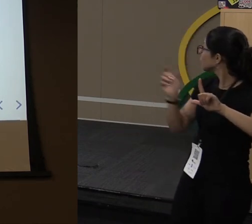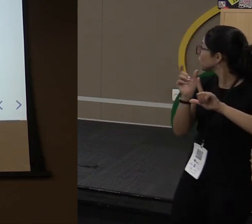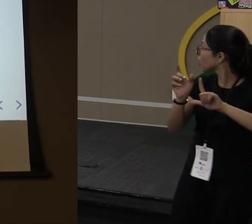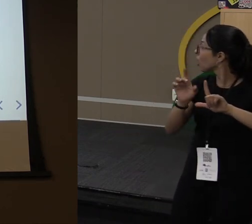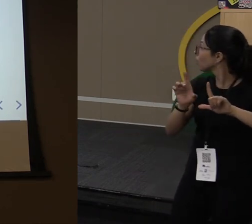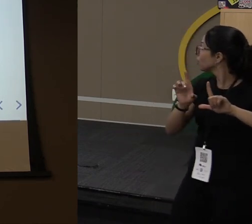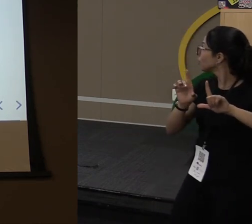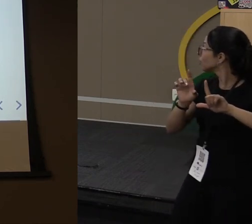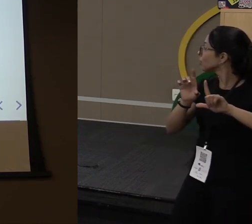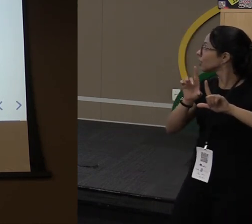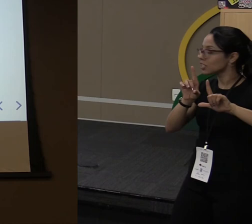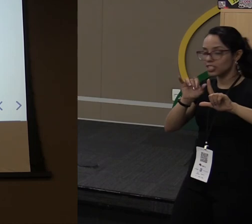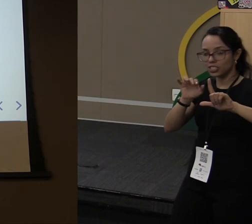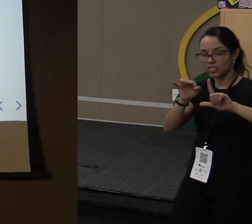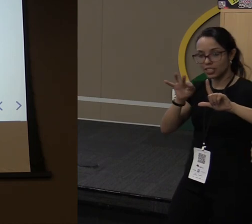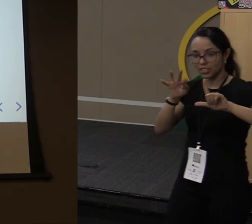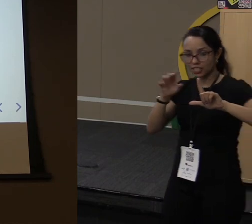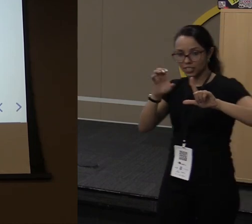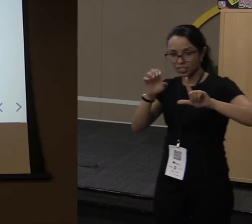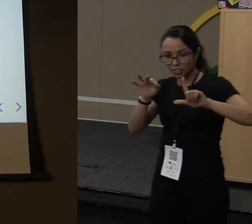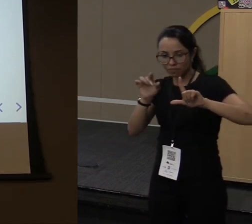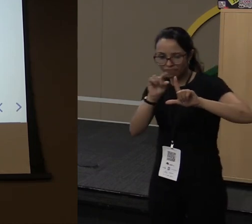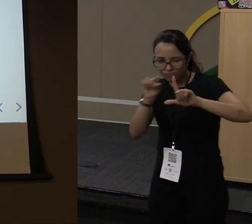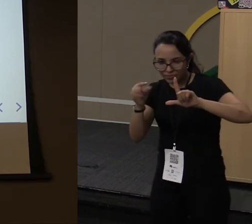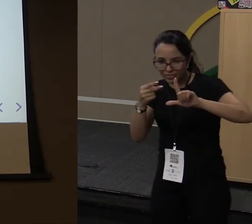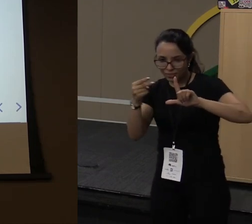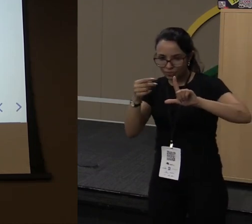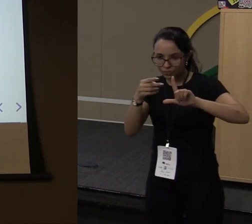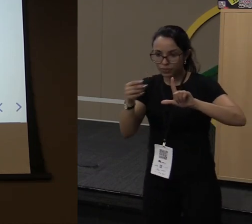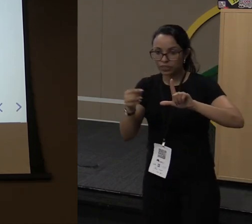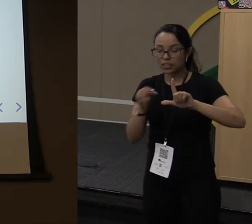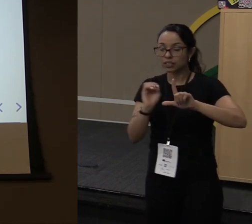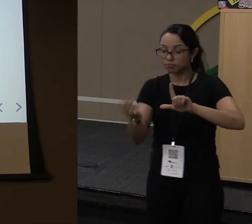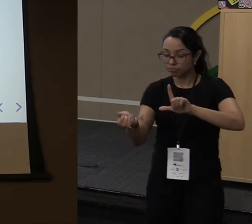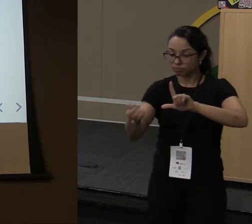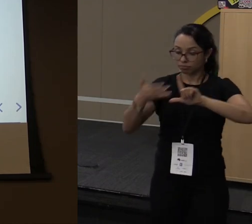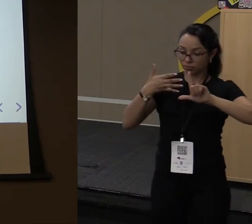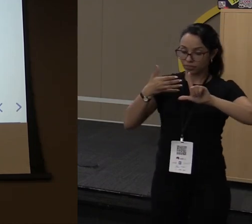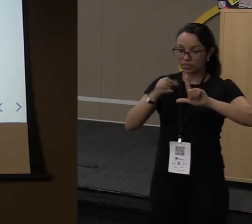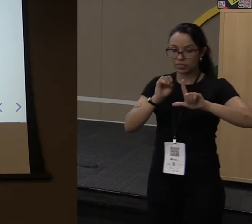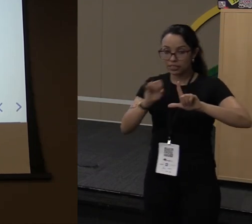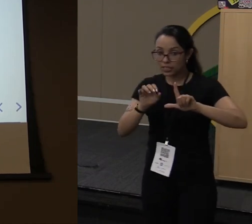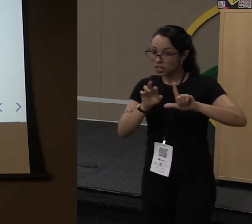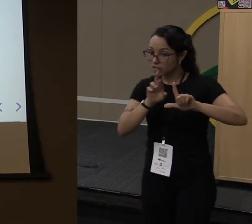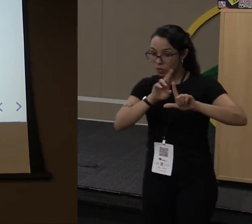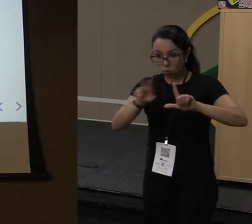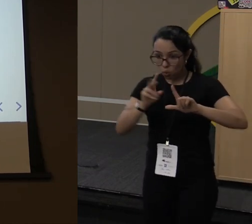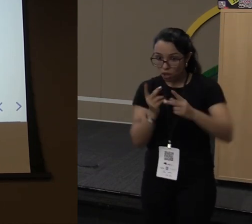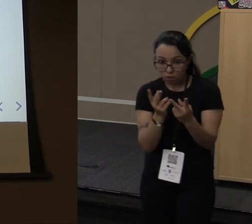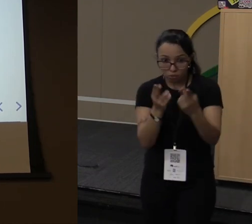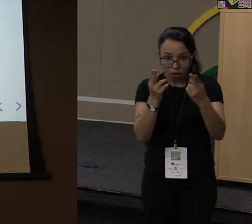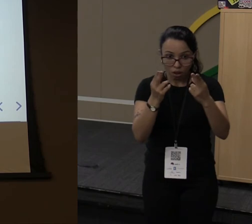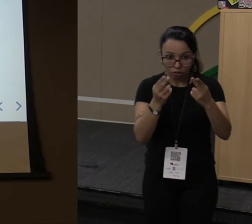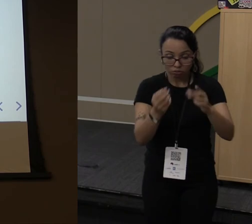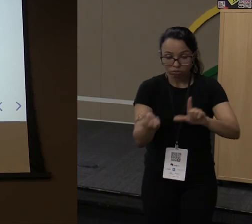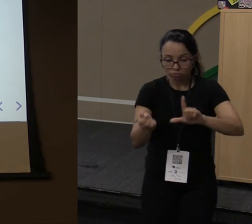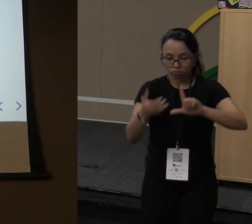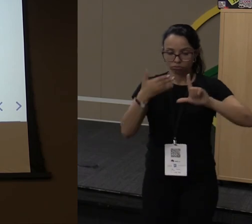É importante. Me traga tudo o que não é igual e conte isso pra mim. E aí ele vai me retornar um inteiro com o valor disso.